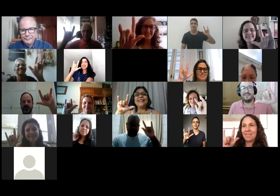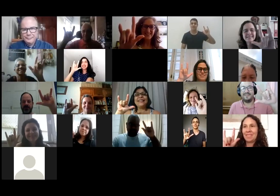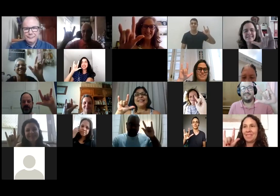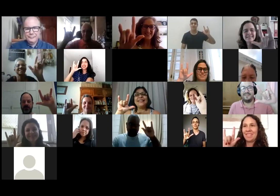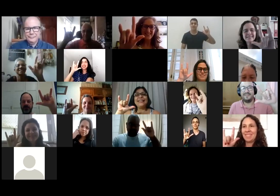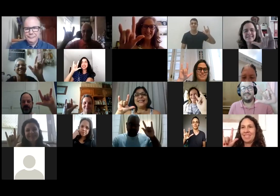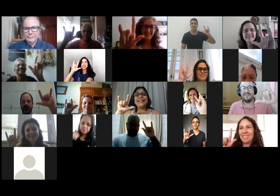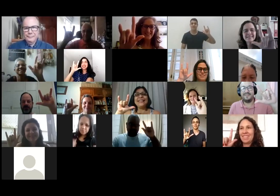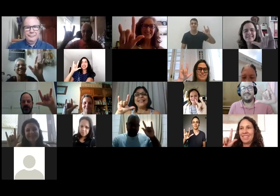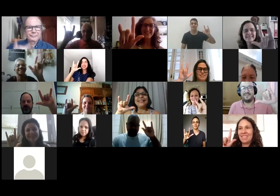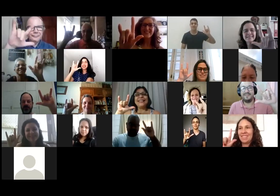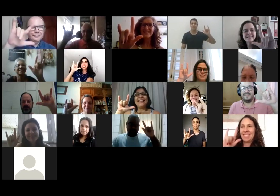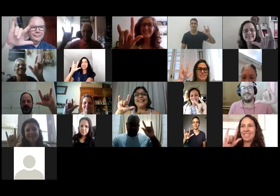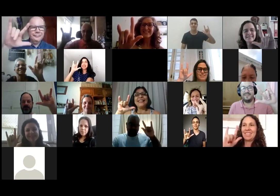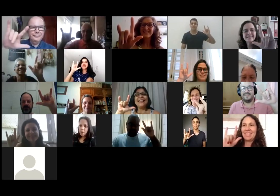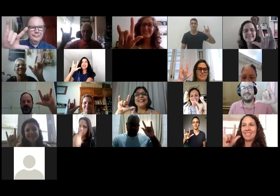estamos aqui.